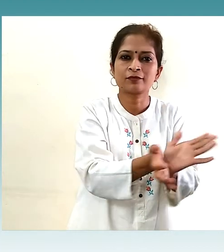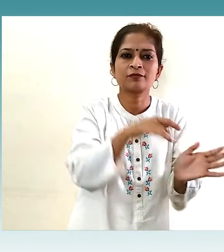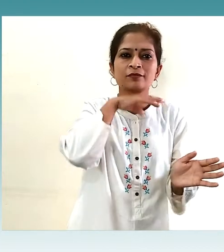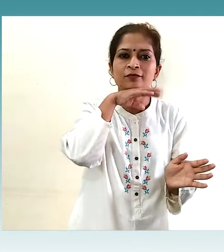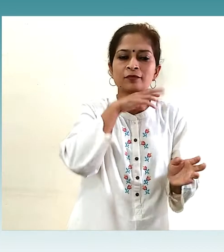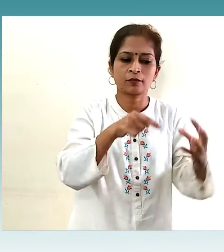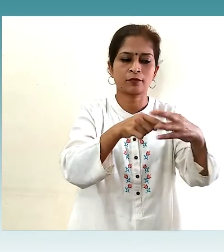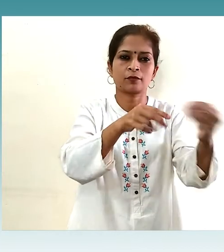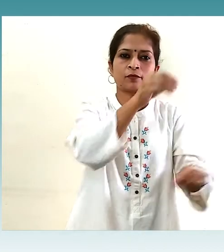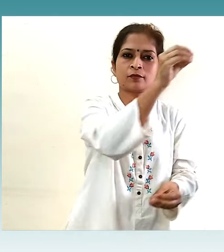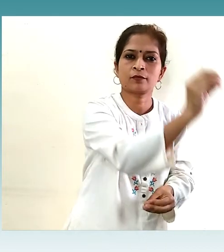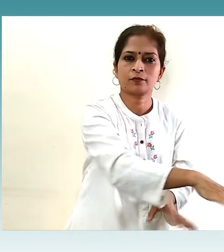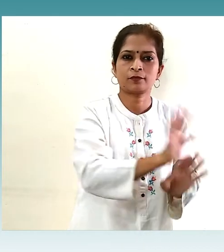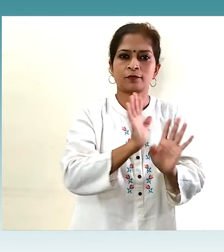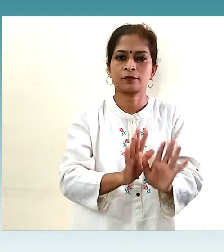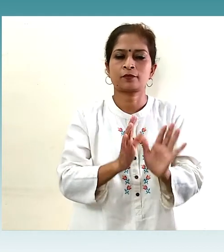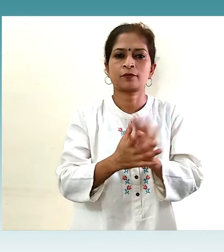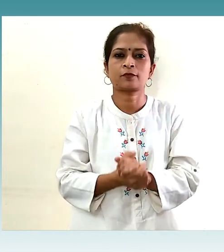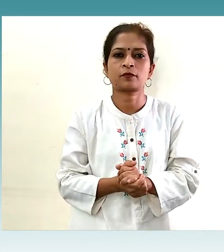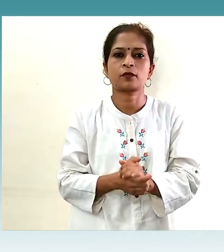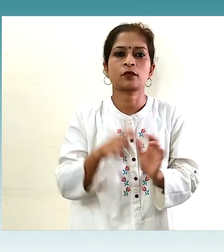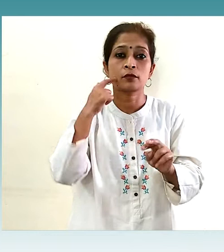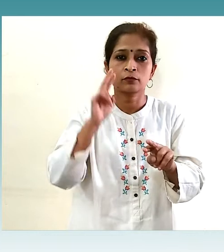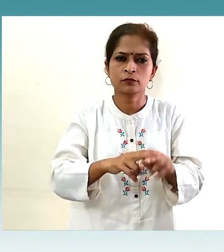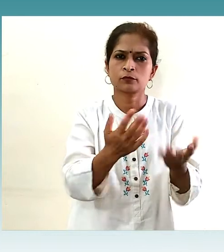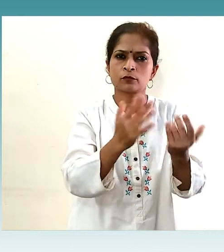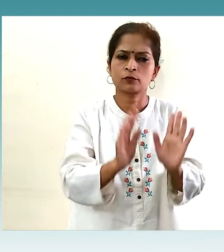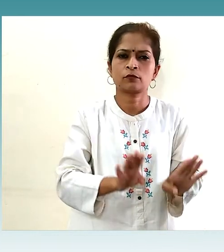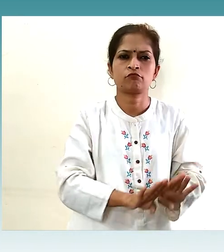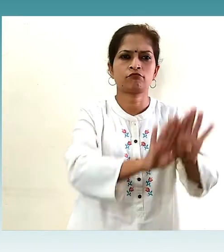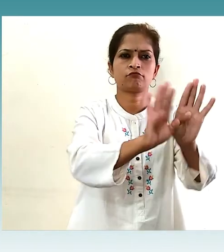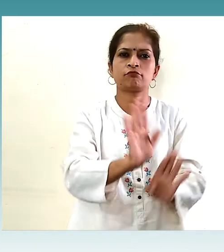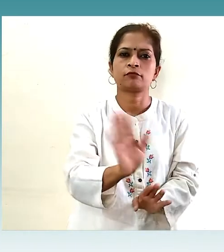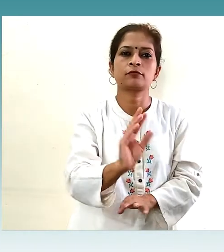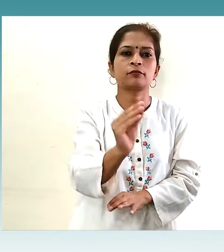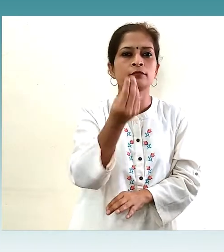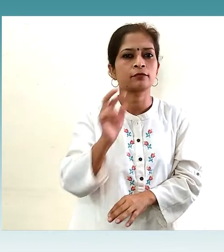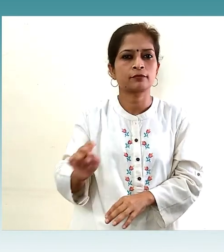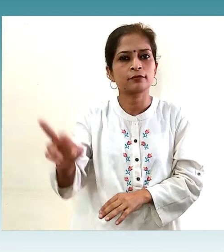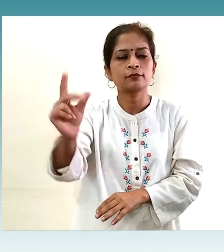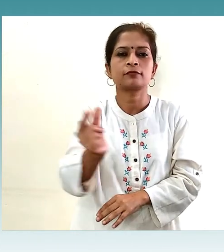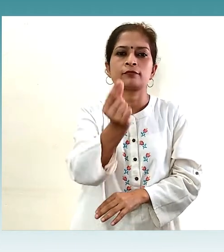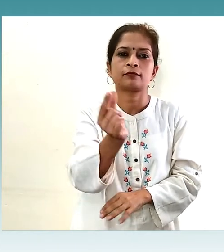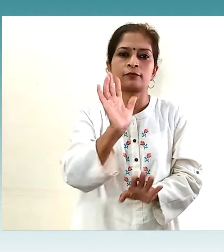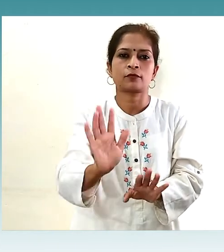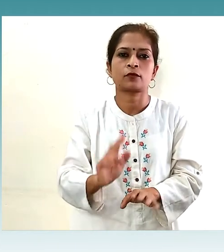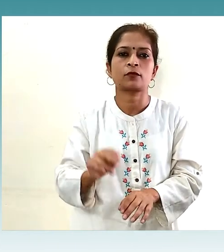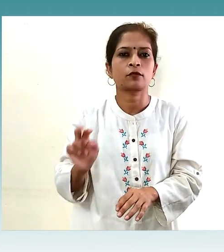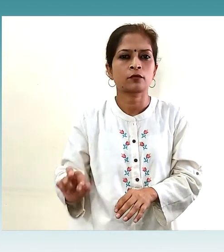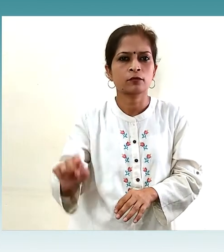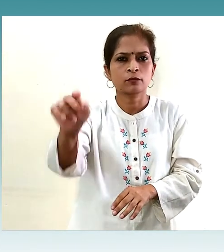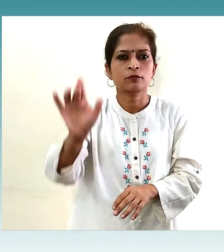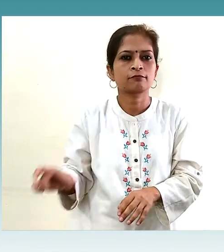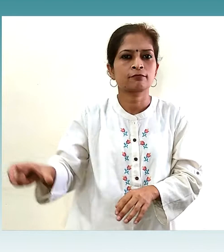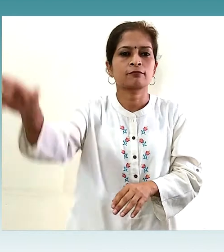लिप्टा कागज डेस्ट बिन में डाल दे अगर हो सके तो लिफ्ट की जगह सीड़ियों का इस्तमाल करें और सीड़ियों की